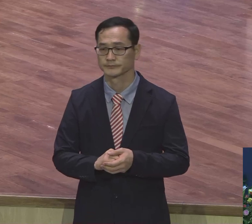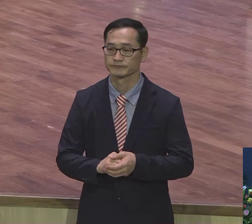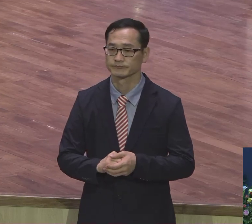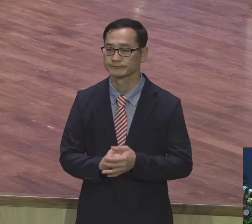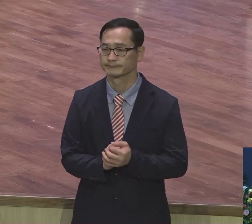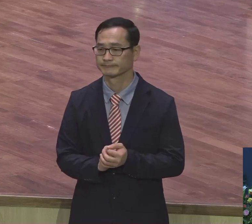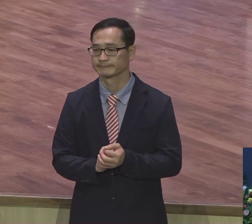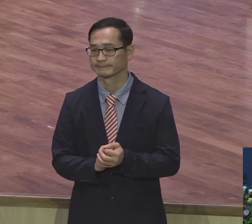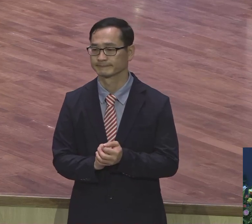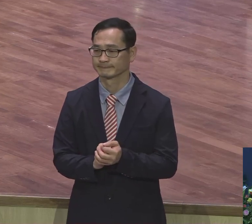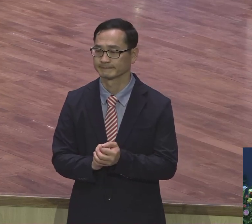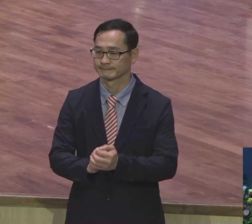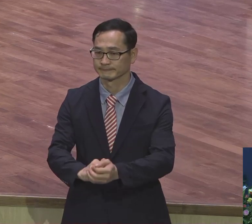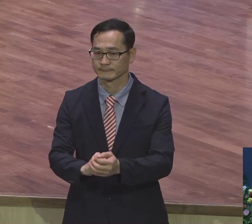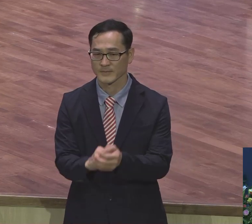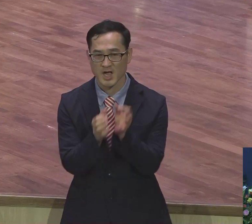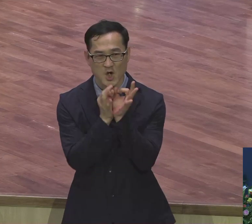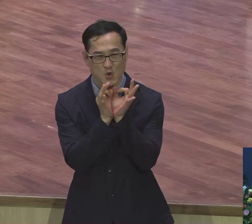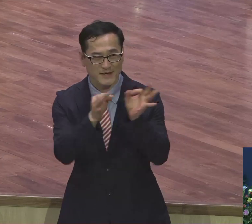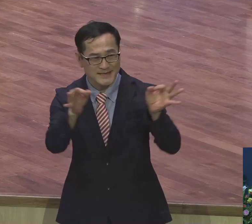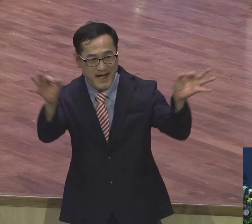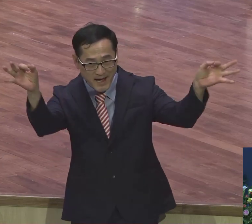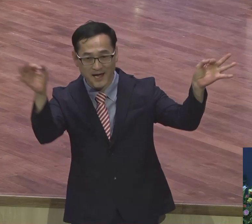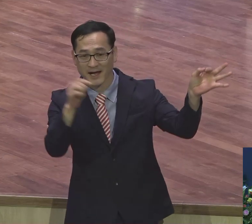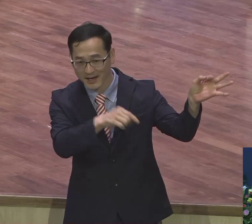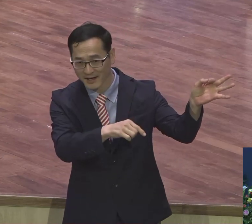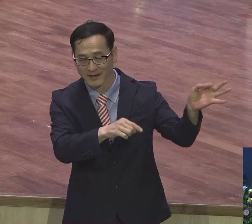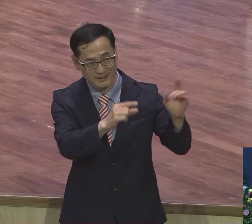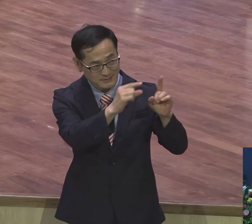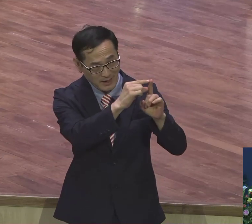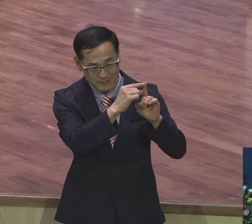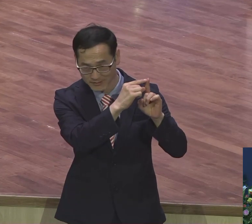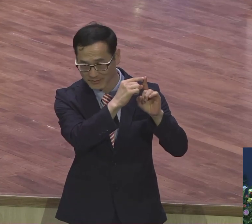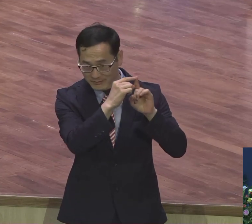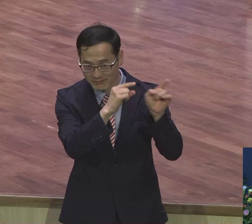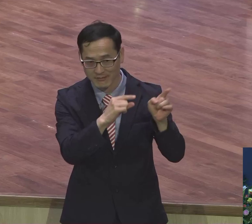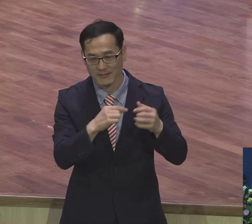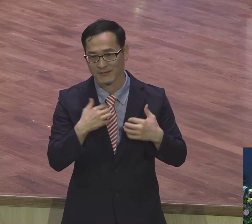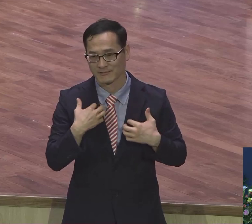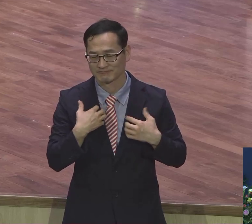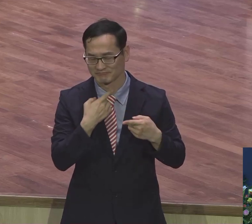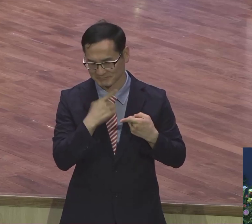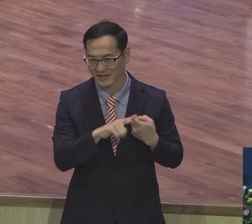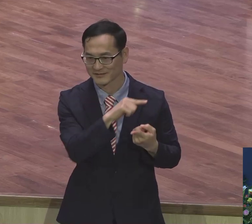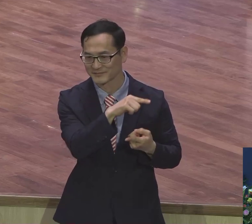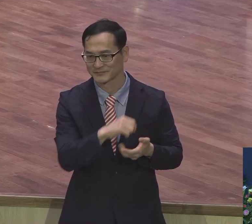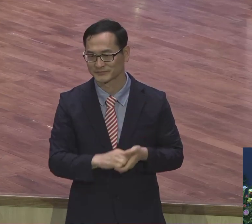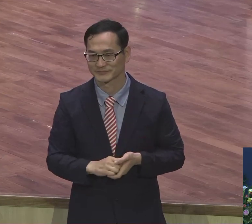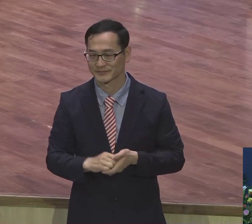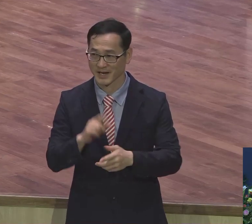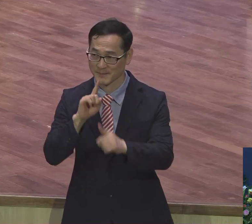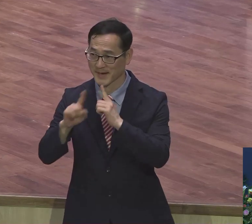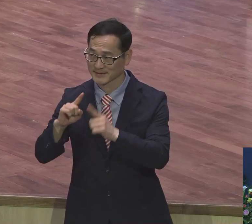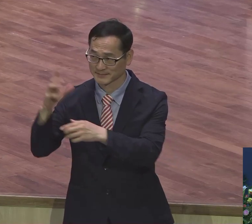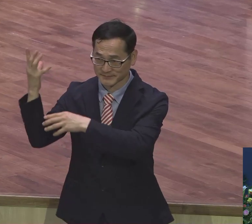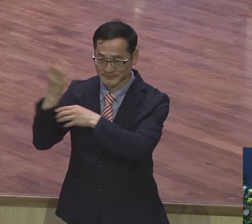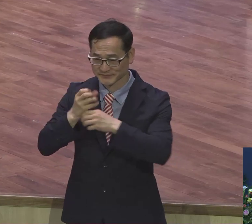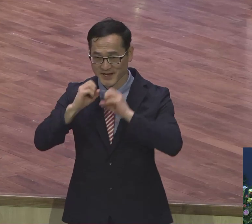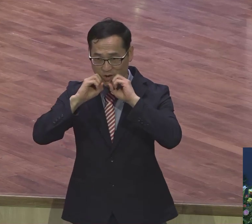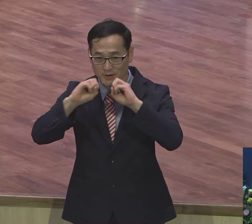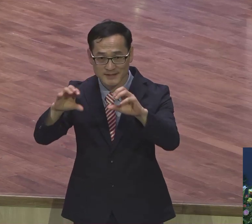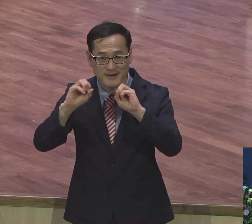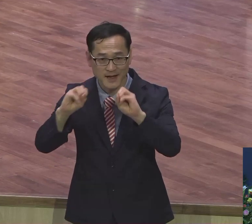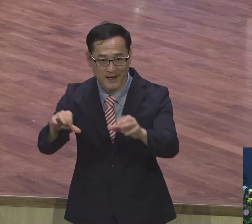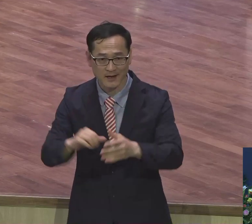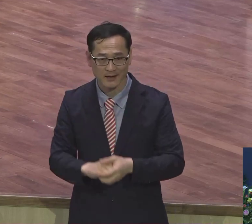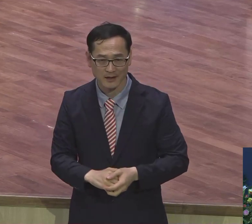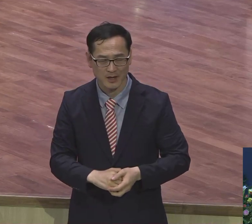아주 마음에 드는 단어입니다. 외치라. 말씀을 외치라. 세상의 모든 것 다 푸른 마르고